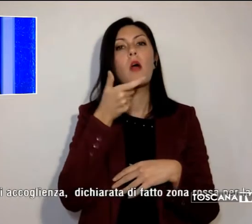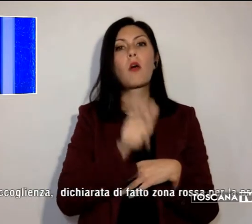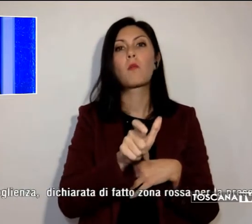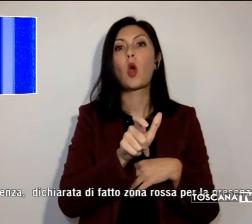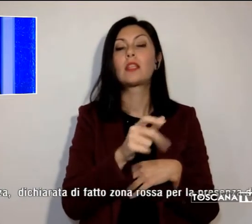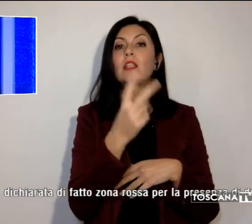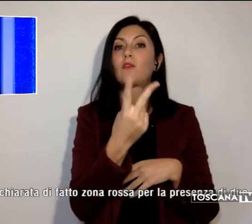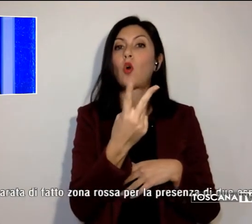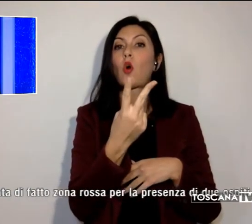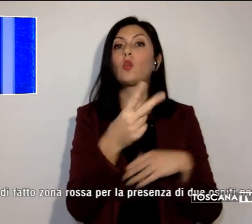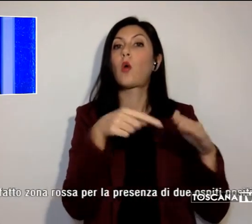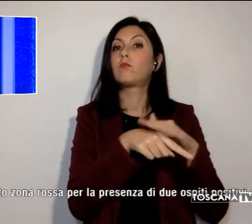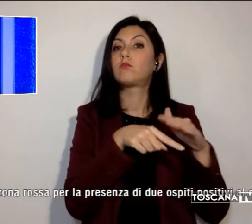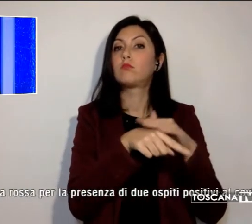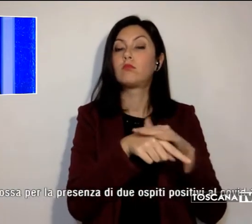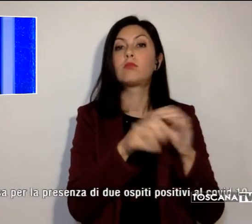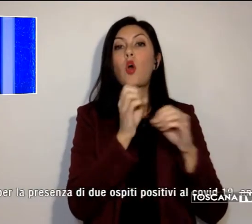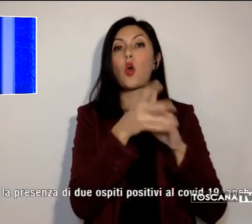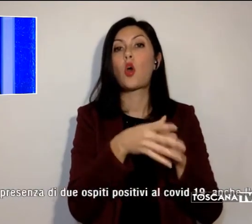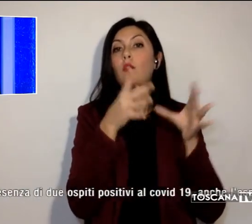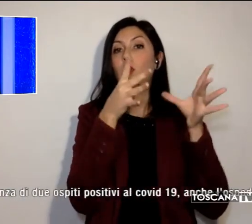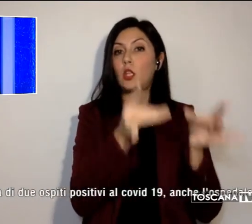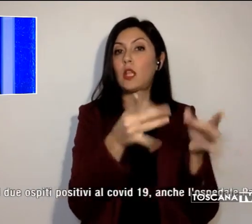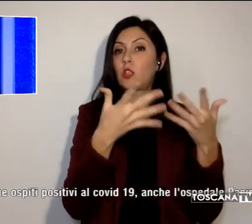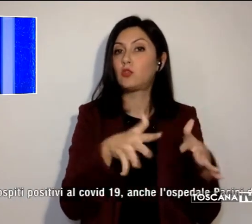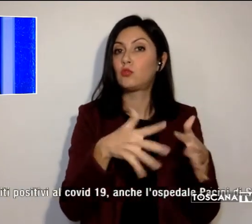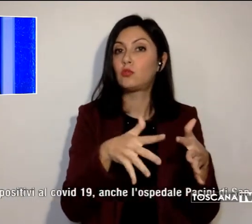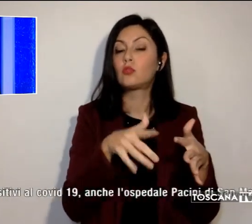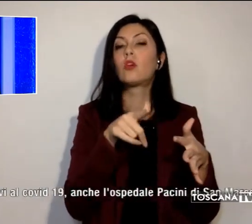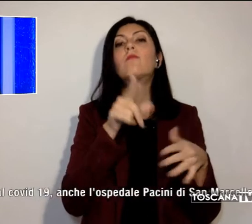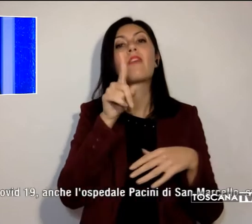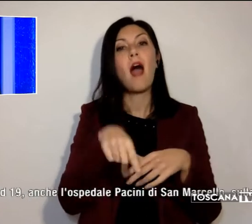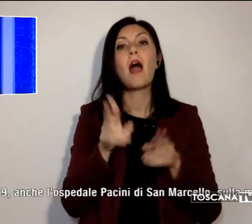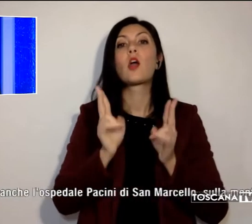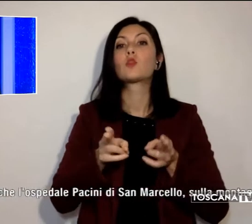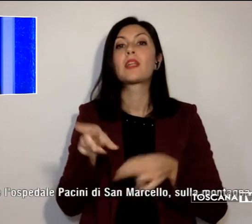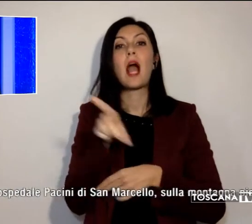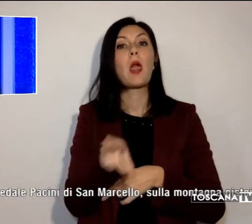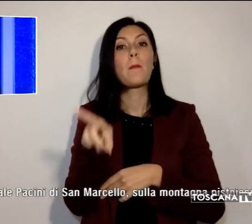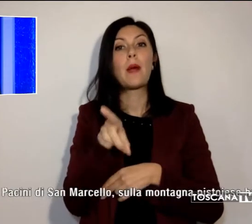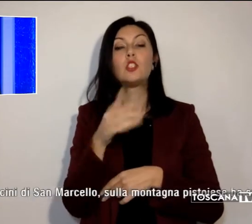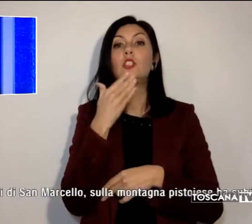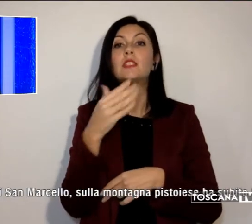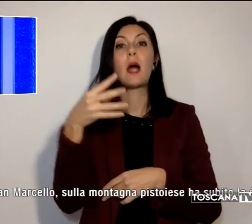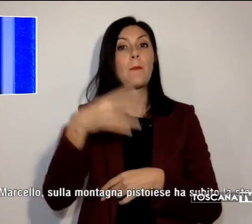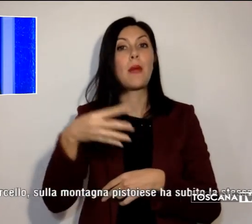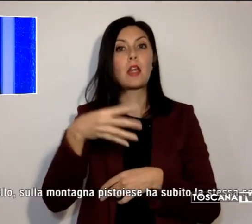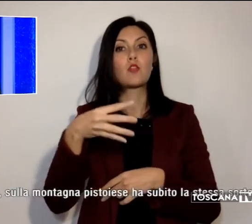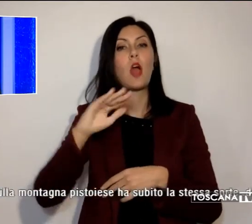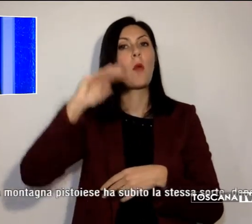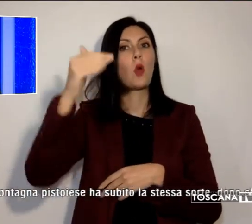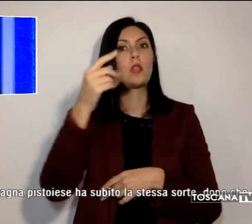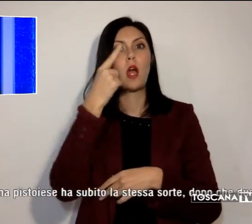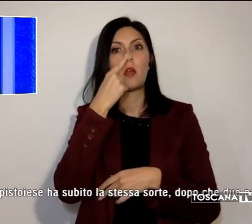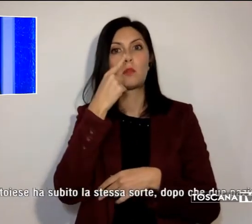positivi al Covid-19, anche l'ospedale Pacini di San Marcello, sulla montagna pistoiese,